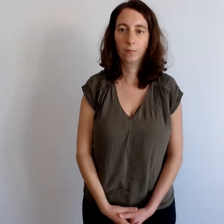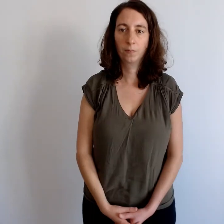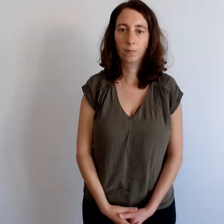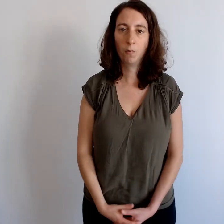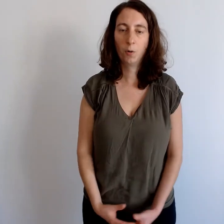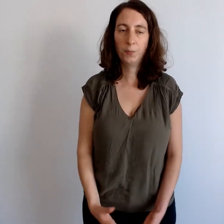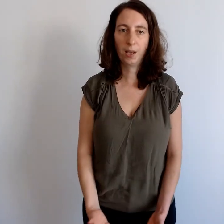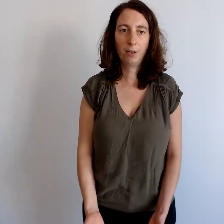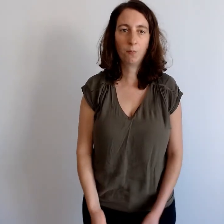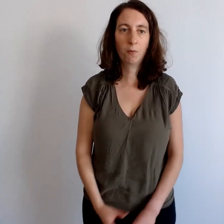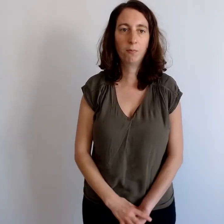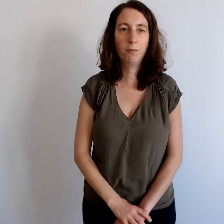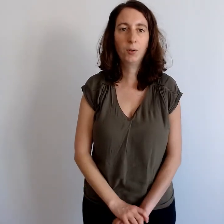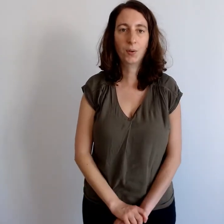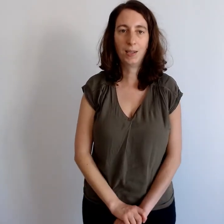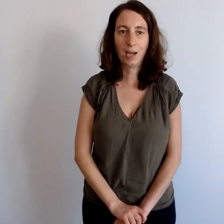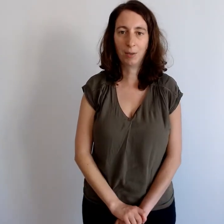pour observer comment vous vous sentez la main.